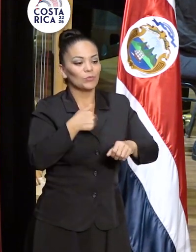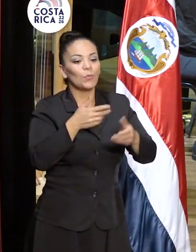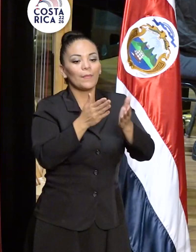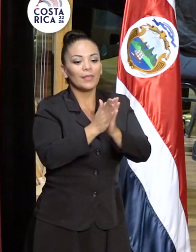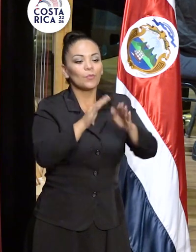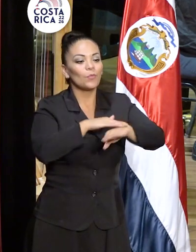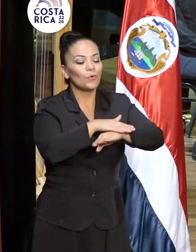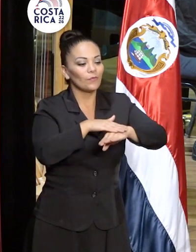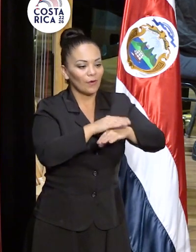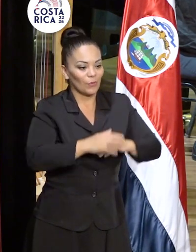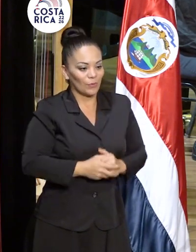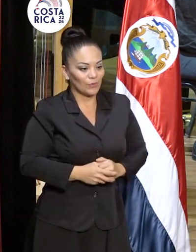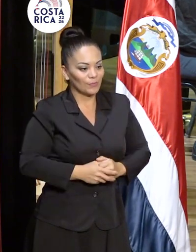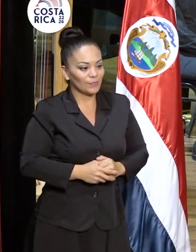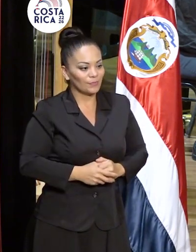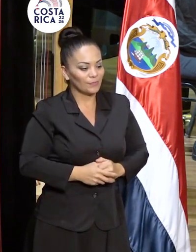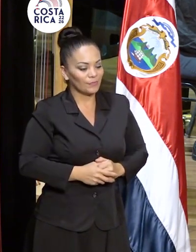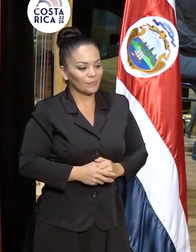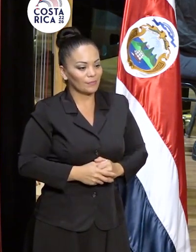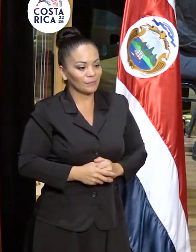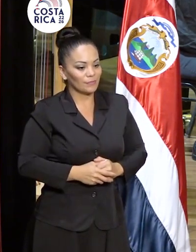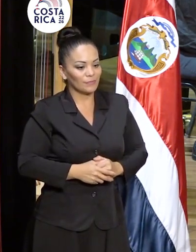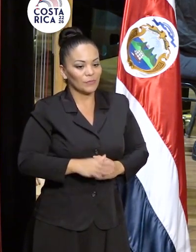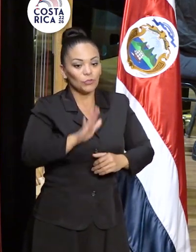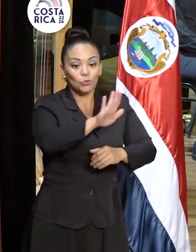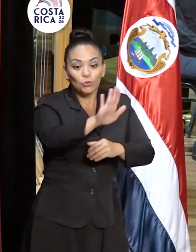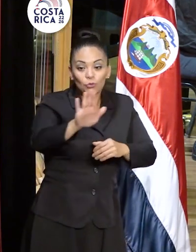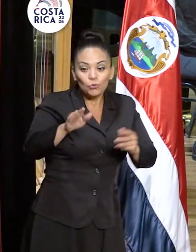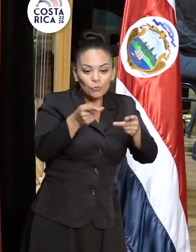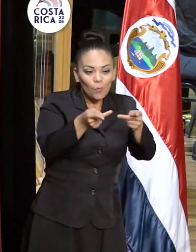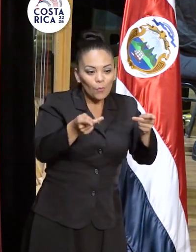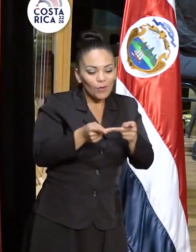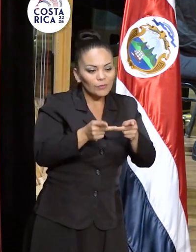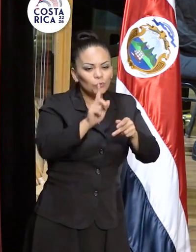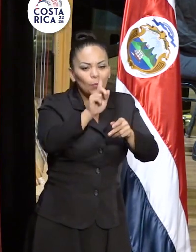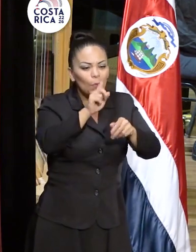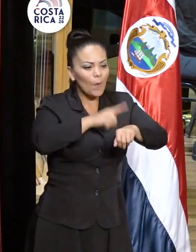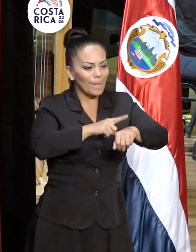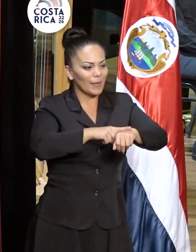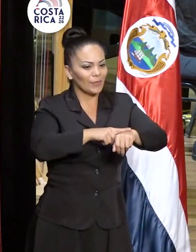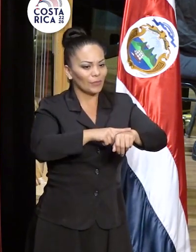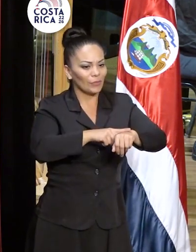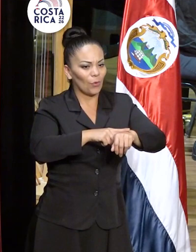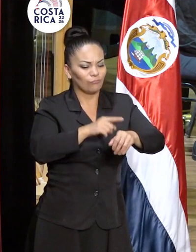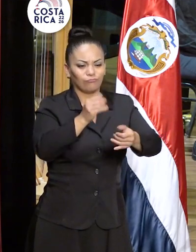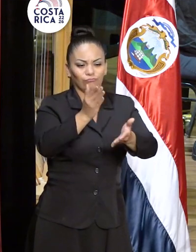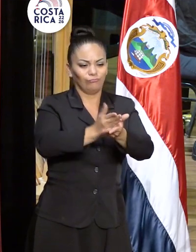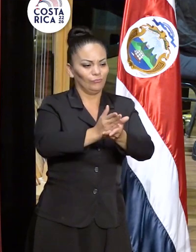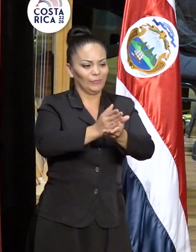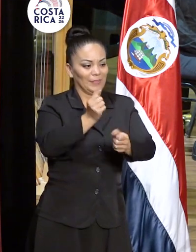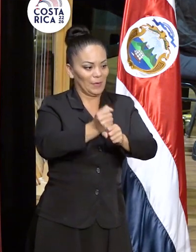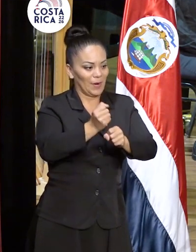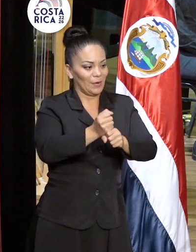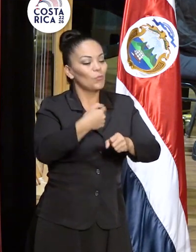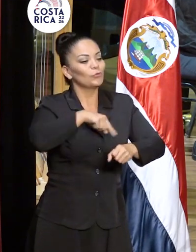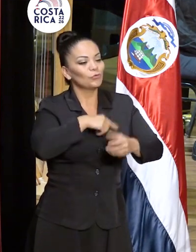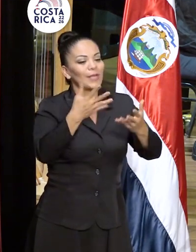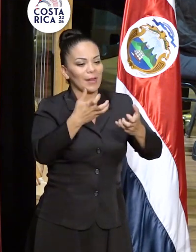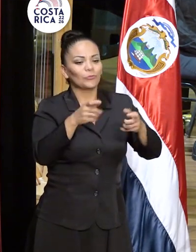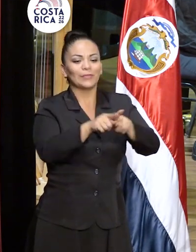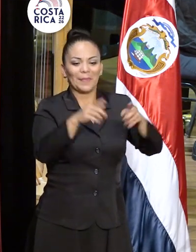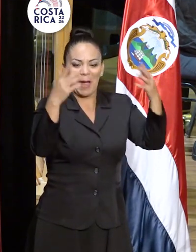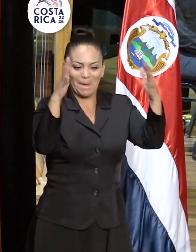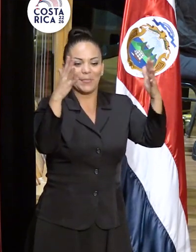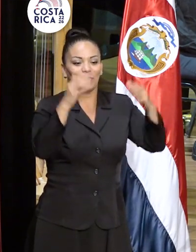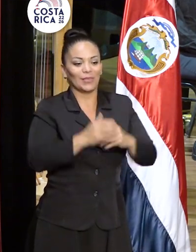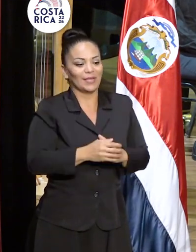por favor, que dejen sus puestos un segundo y vengan aquí, porque les queremos también aplaudir.